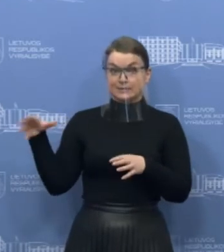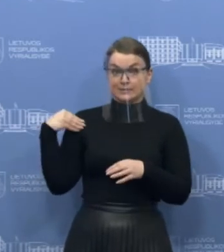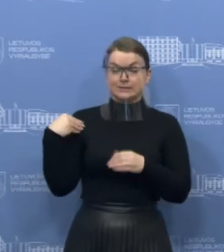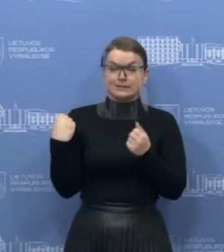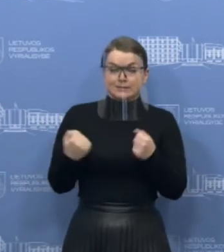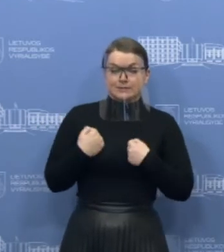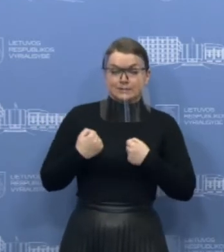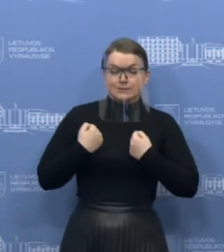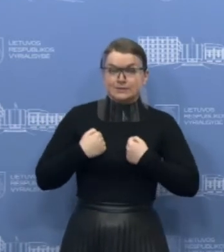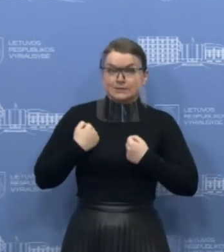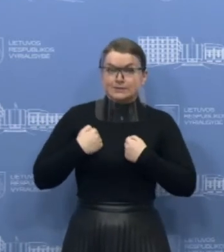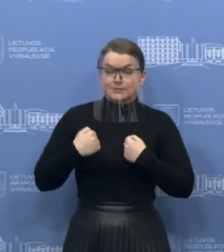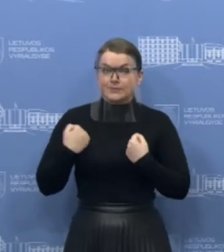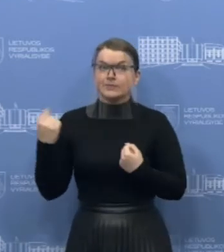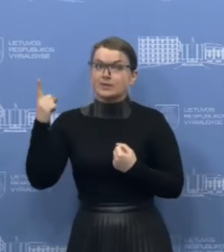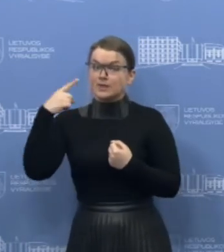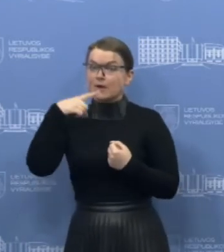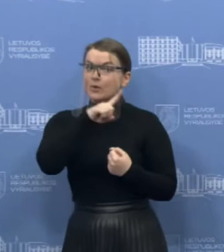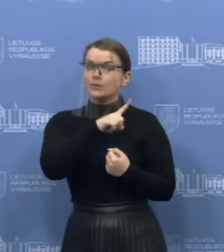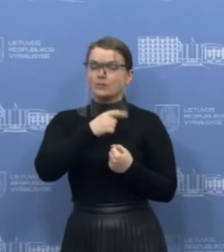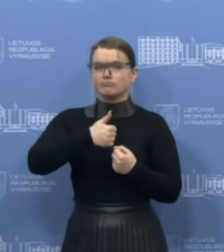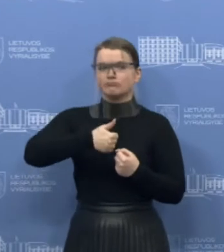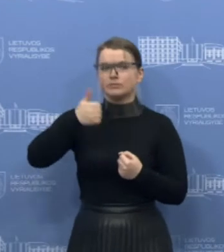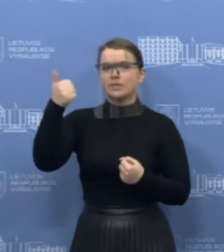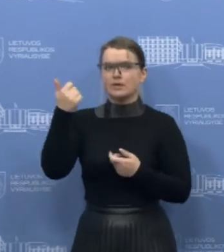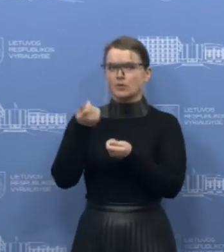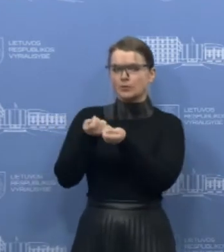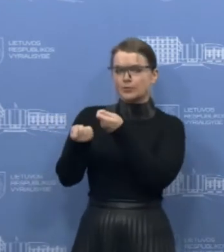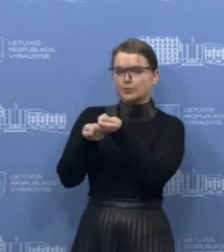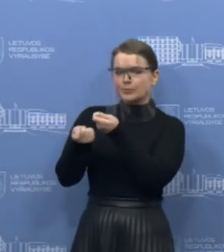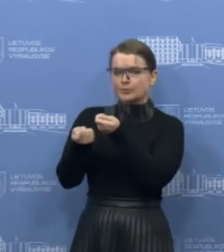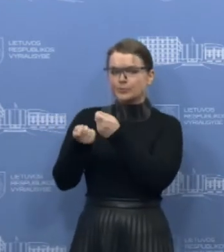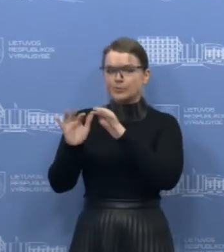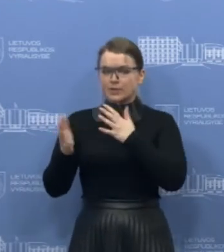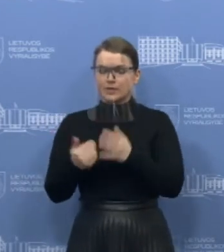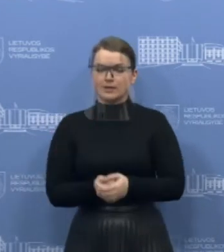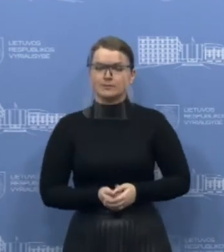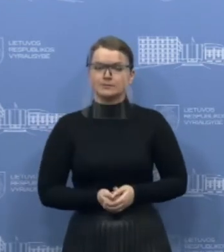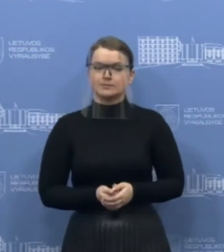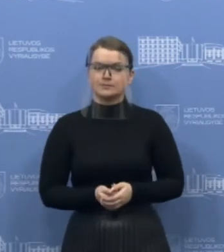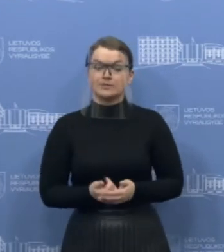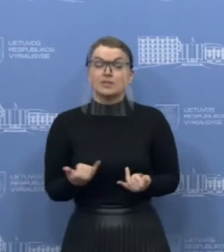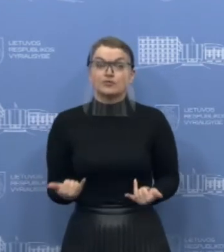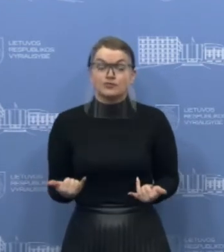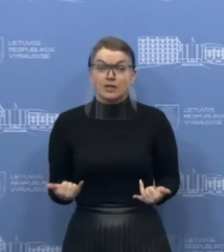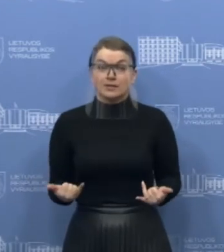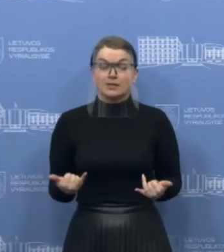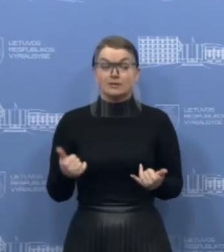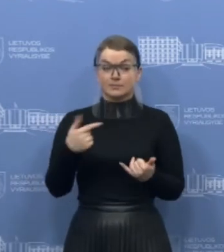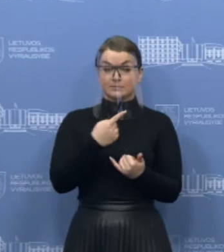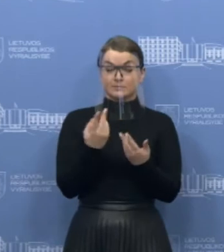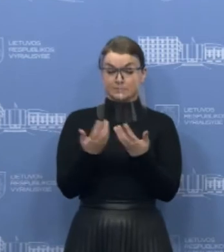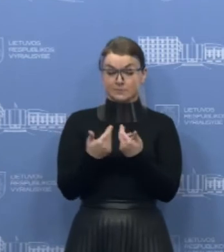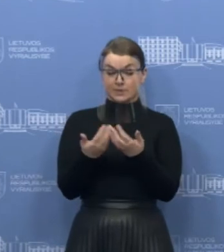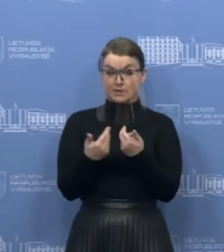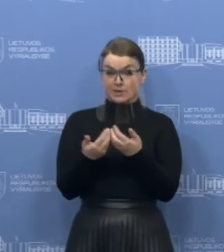ekonomiškiausių būdų organizuoti. Tai pagal šios dienos paskaičiavimus,